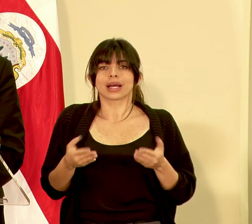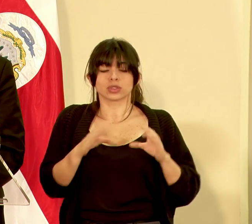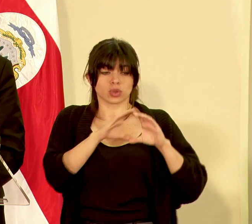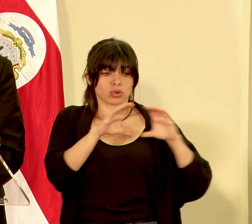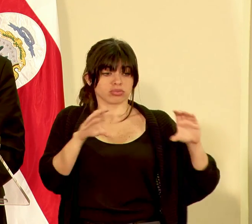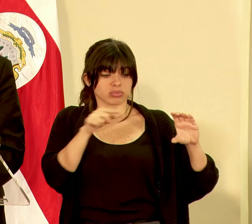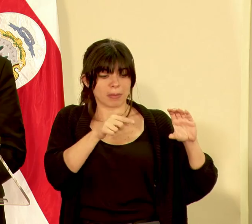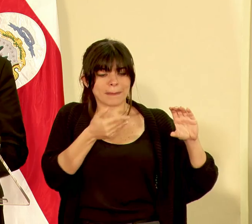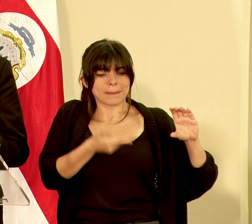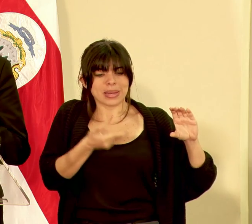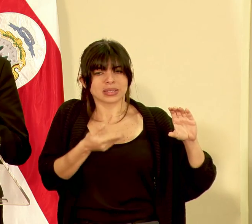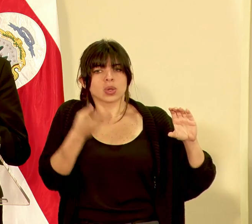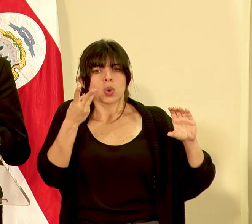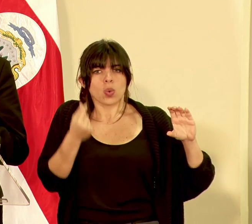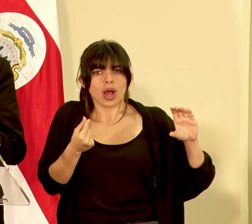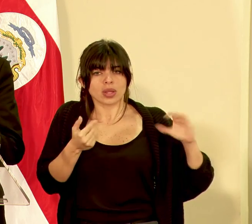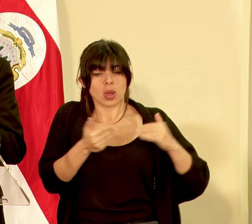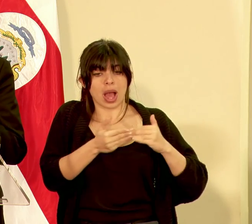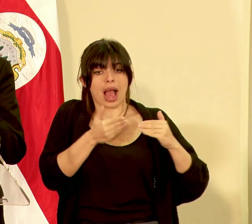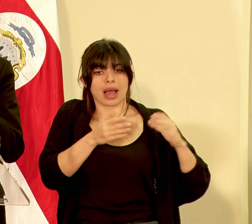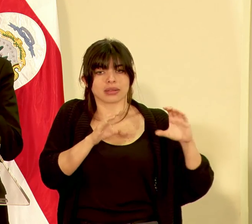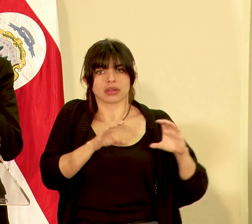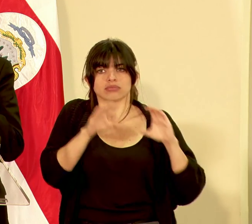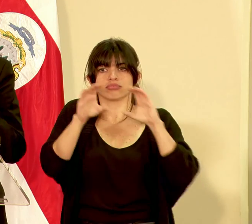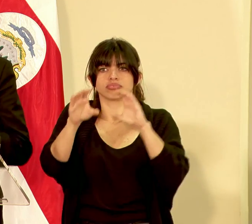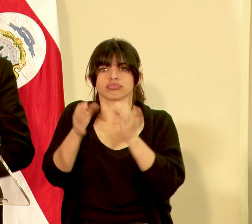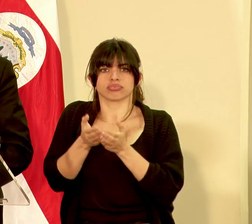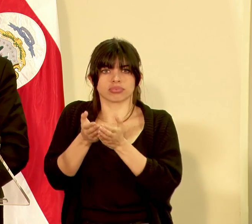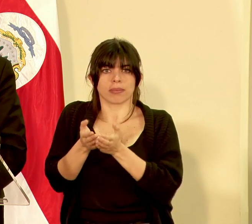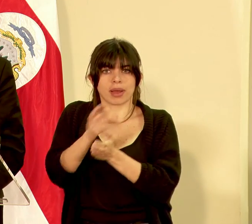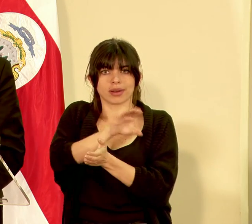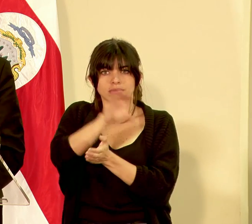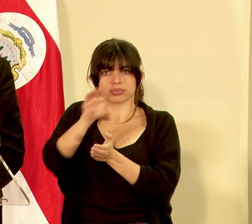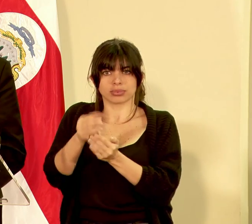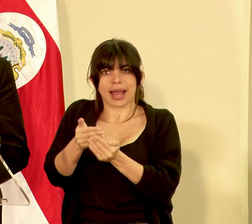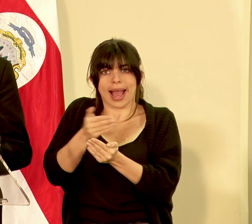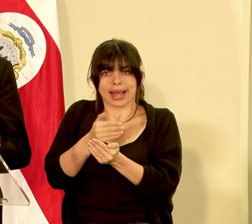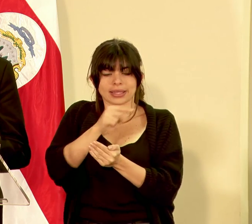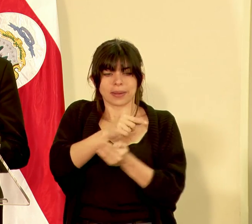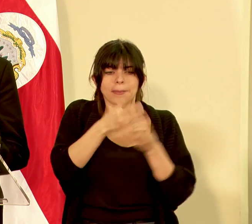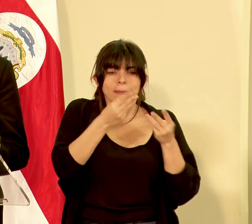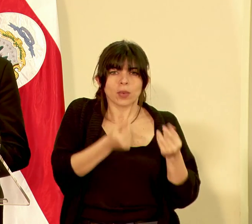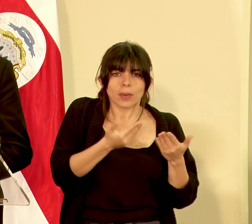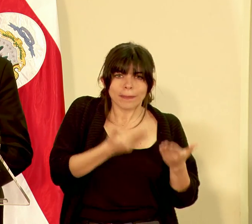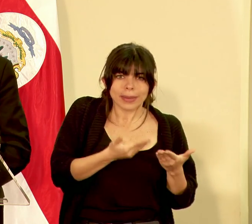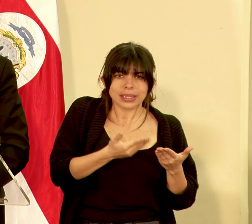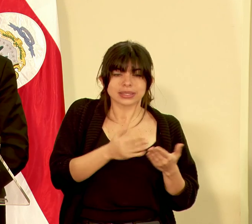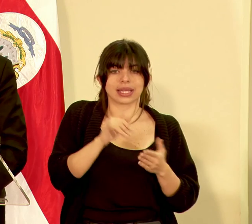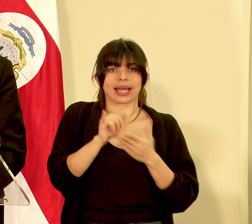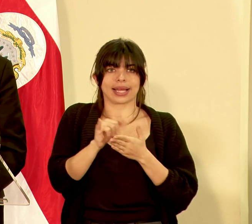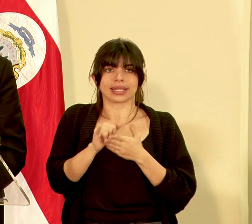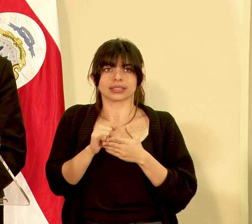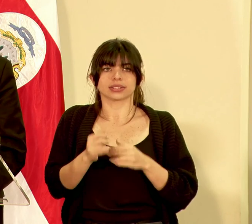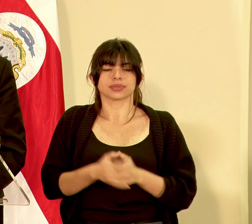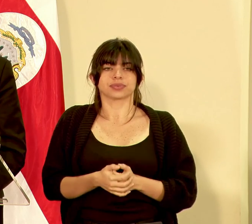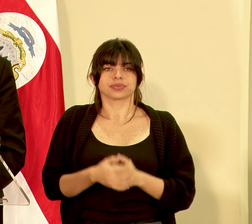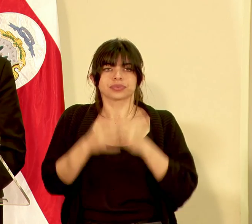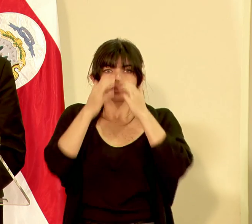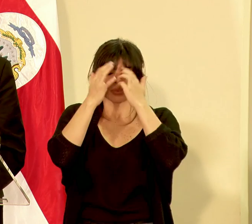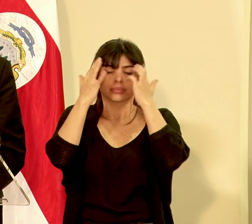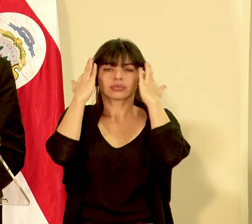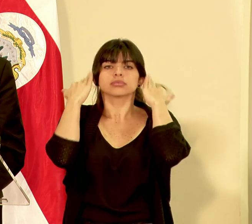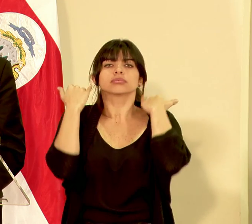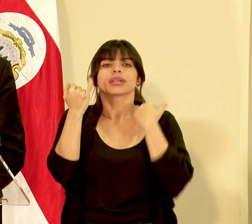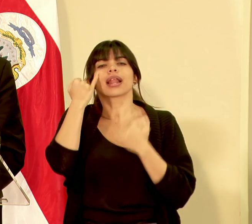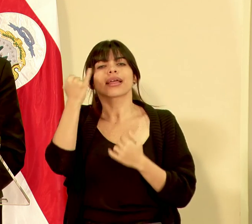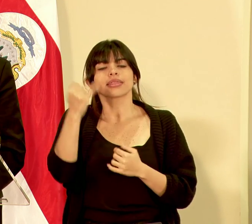contenedor a la hora de dárselo a la naviera eso básicamente es el el